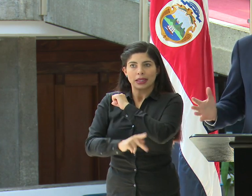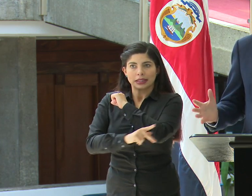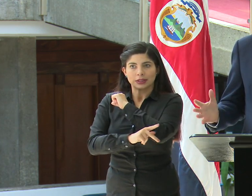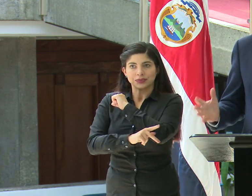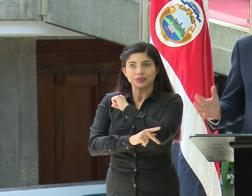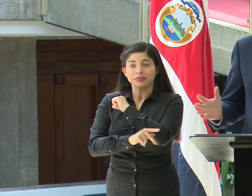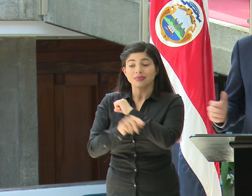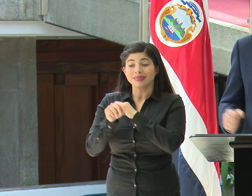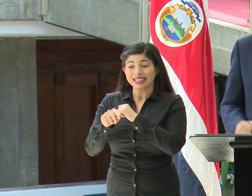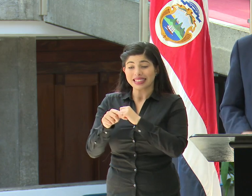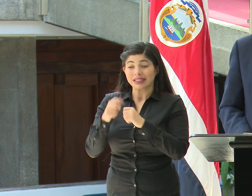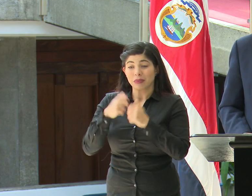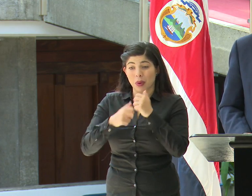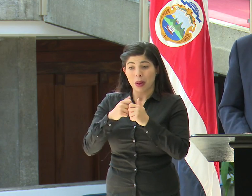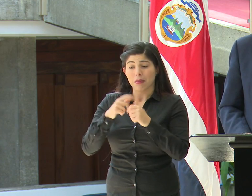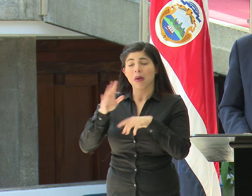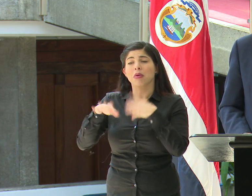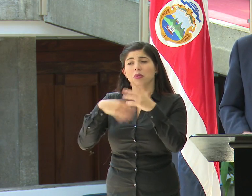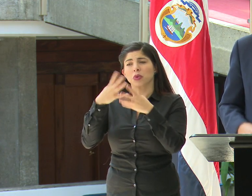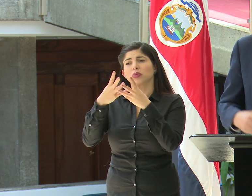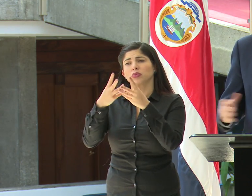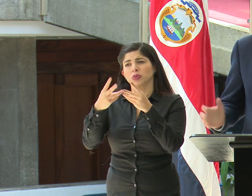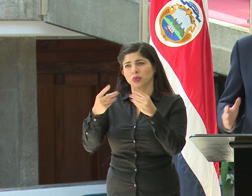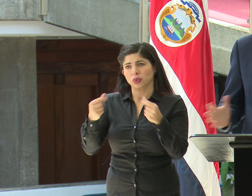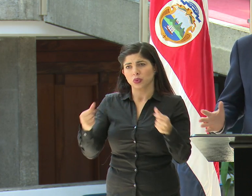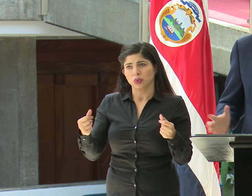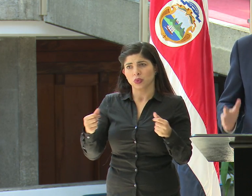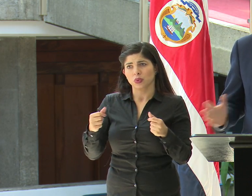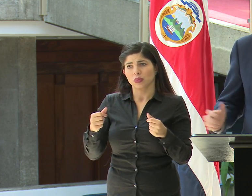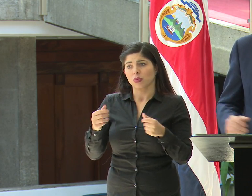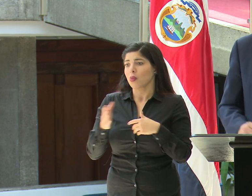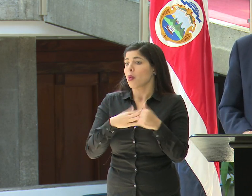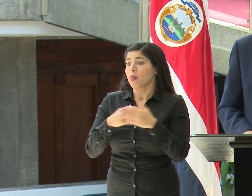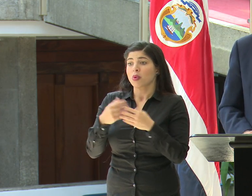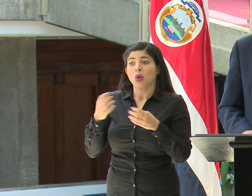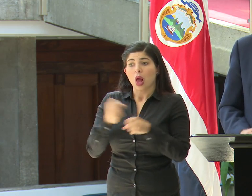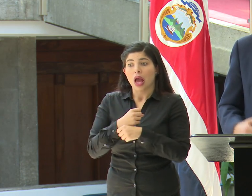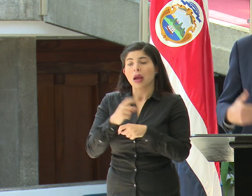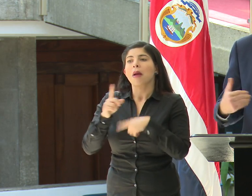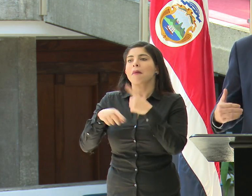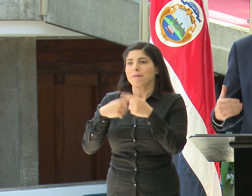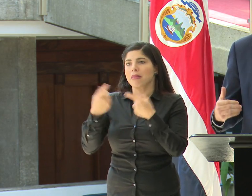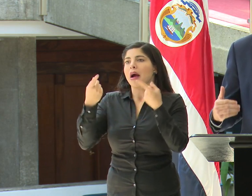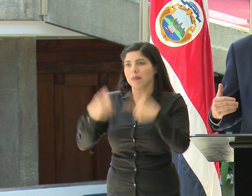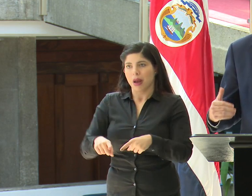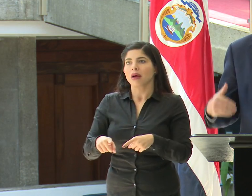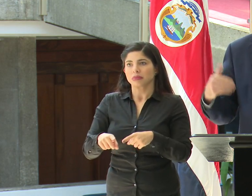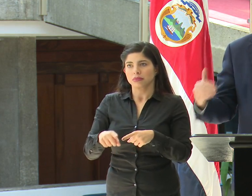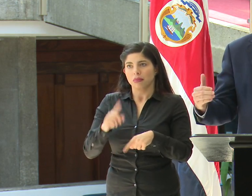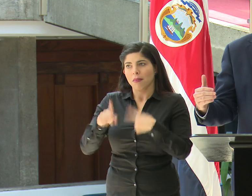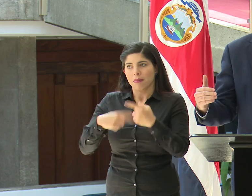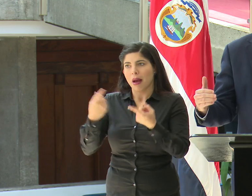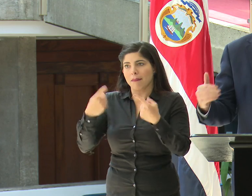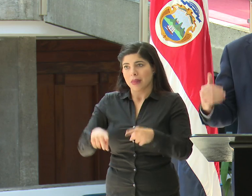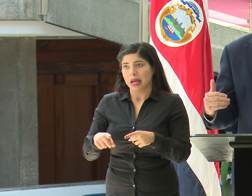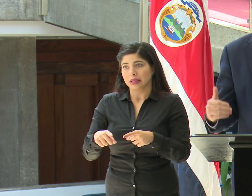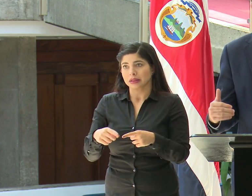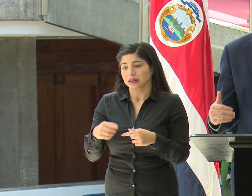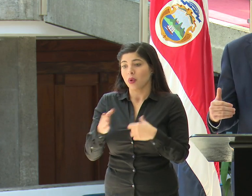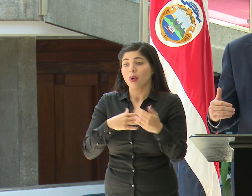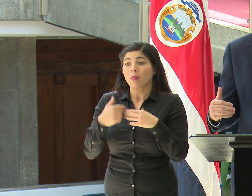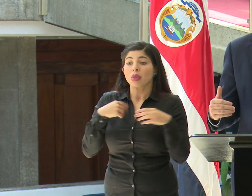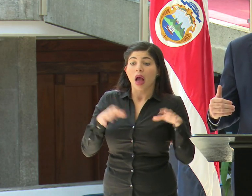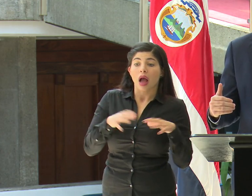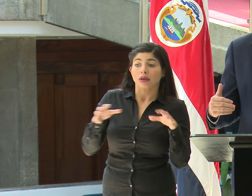Esta crisis va a pasar. Hagamos lo que hagamos, va a pasar. Lo que estamos haciendo es que cuando pase el